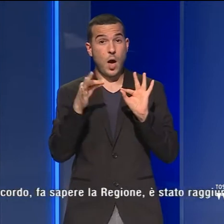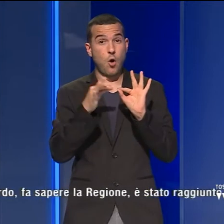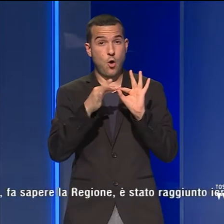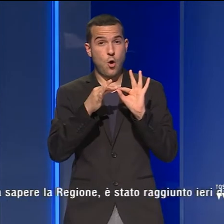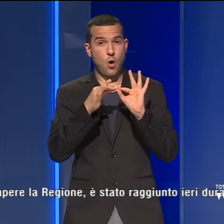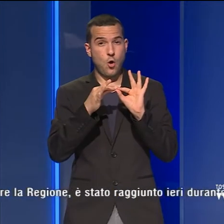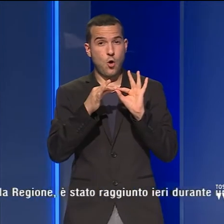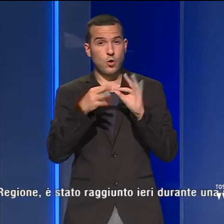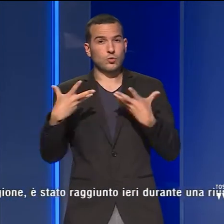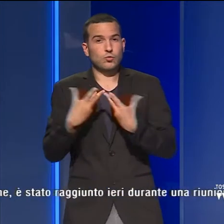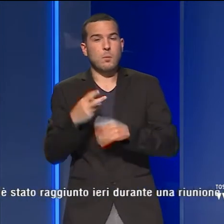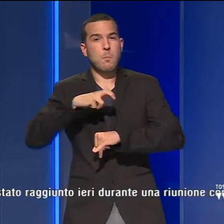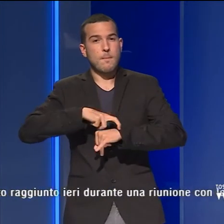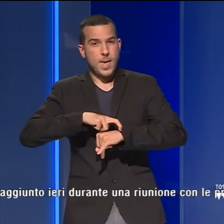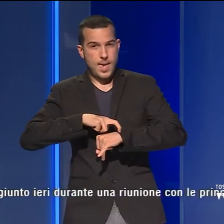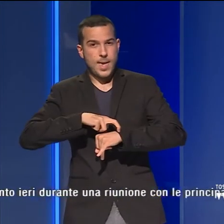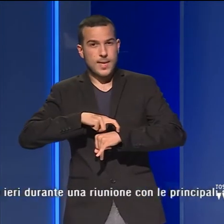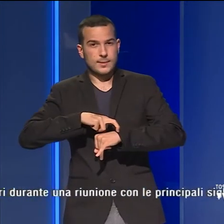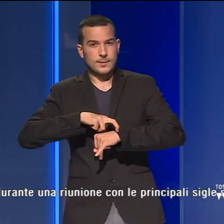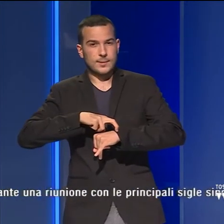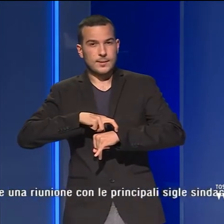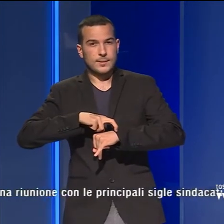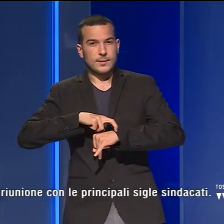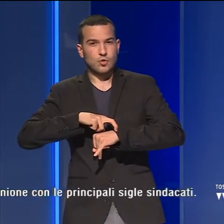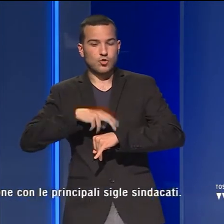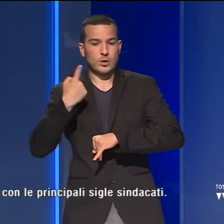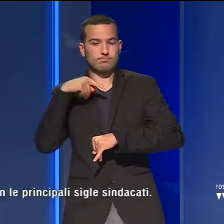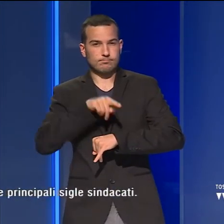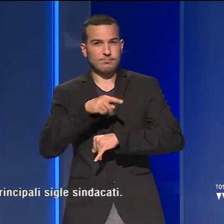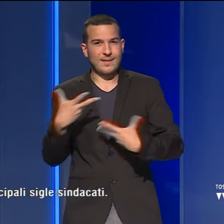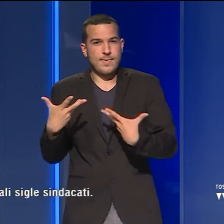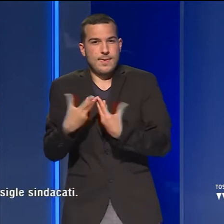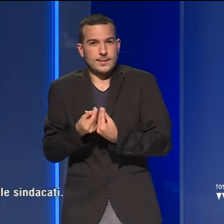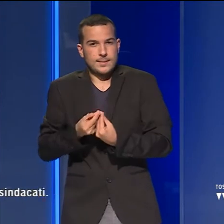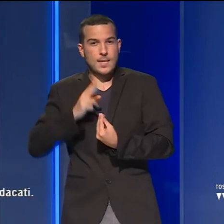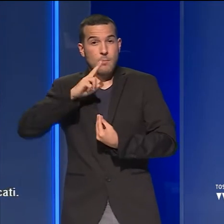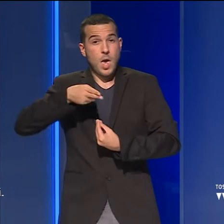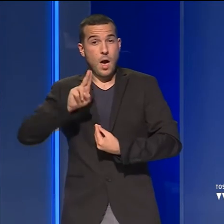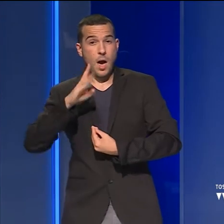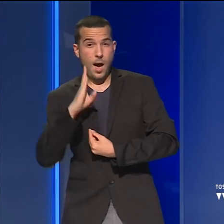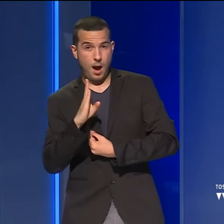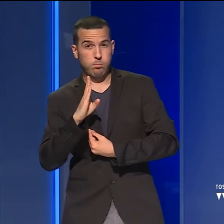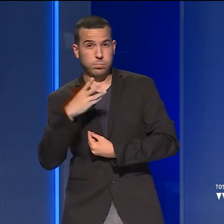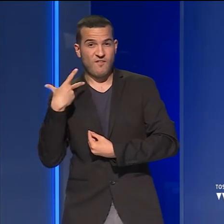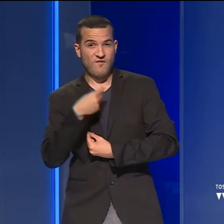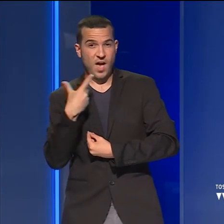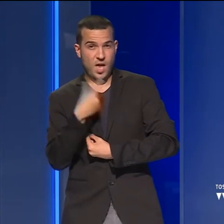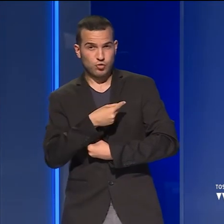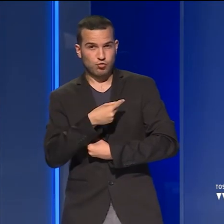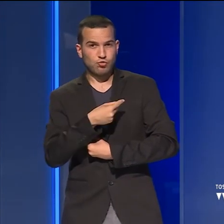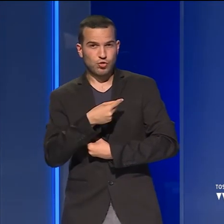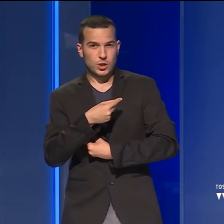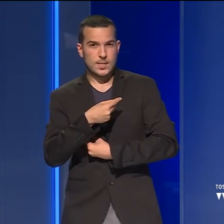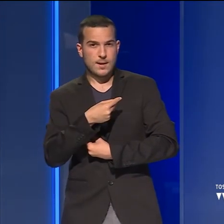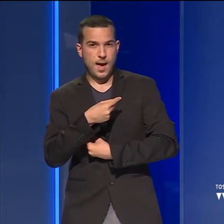medici di medicina generale, che scenderanno in campo per affiancare gli hub vaccinali per la